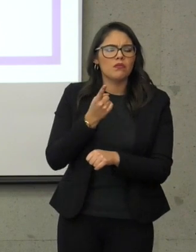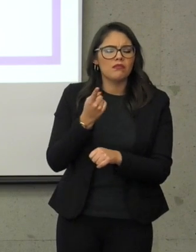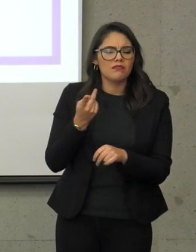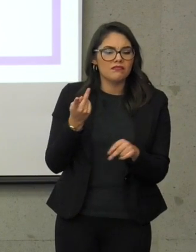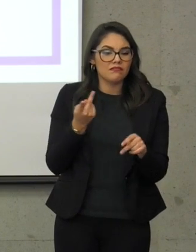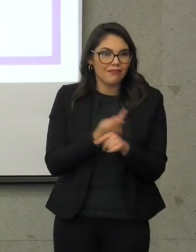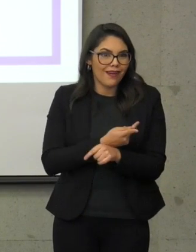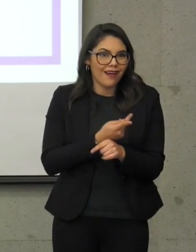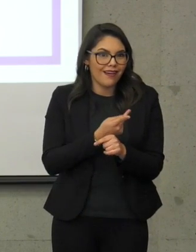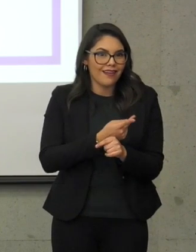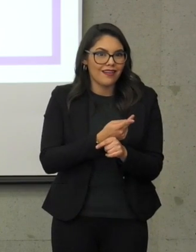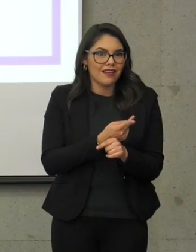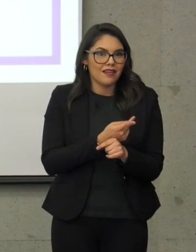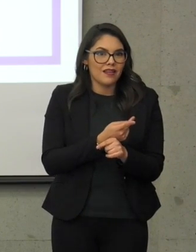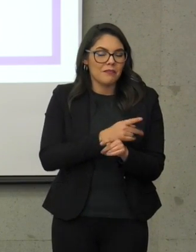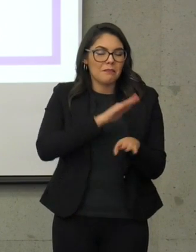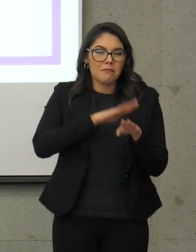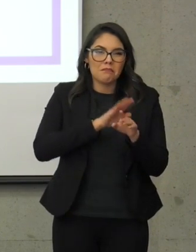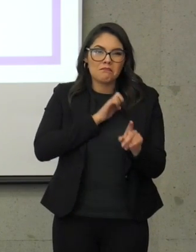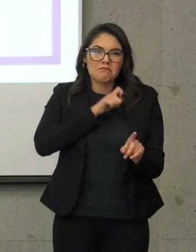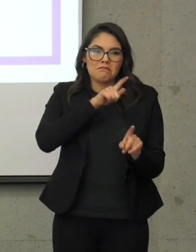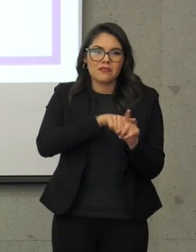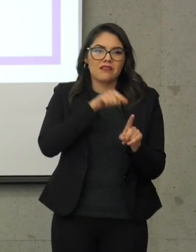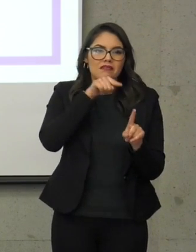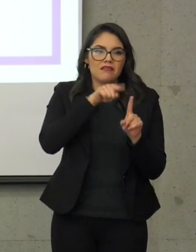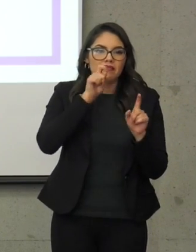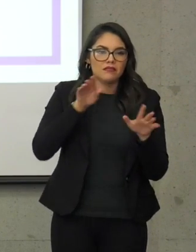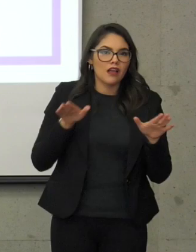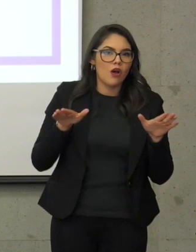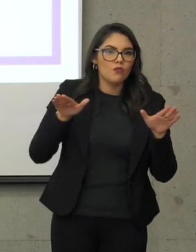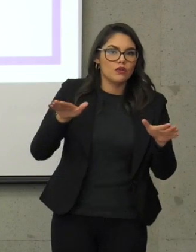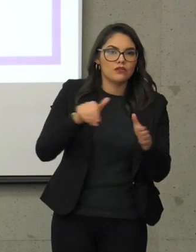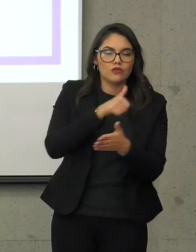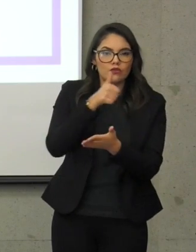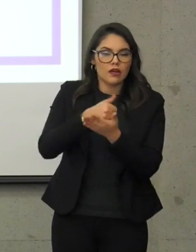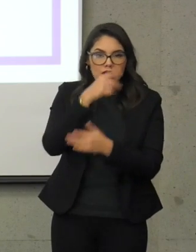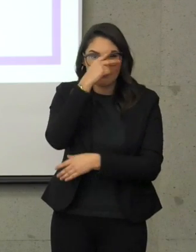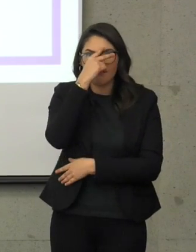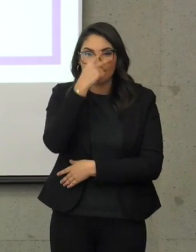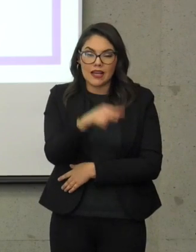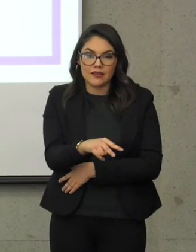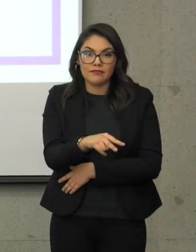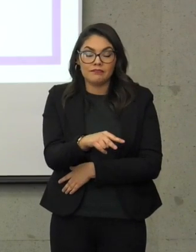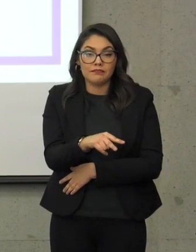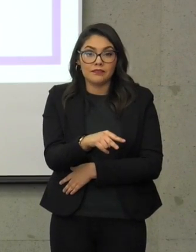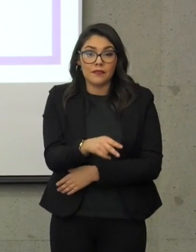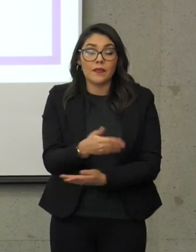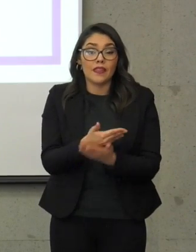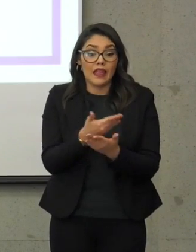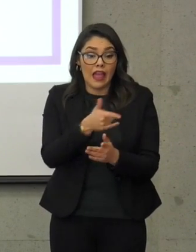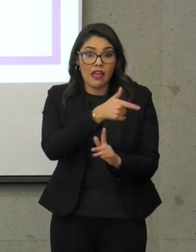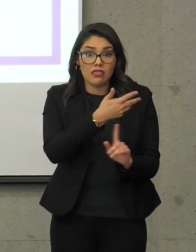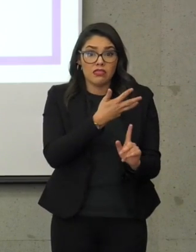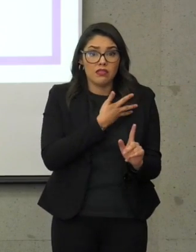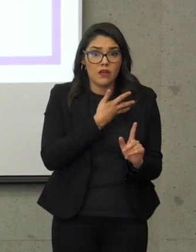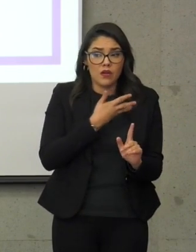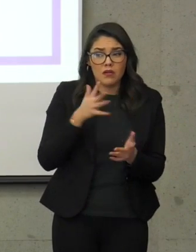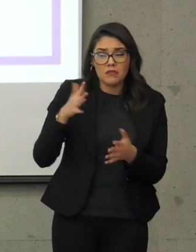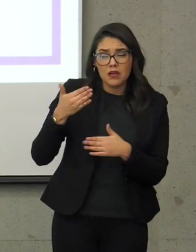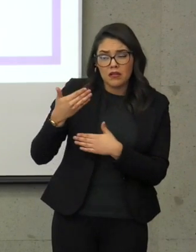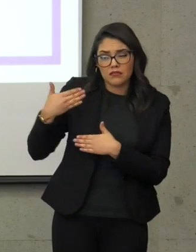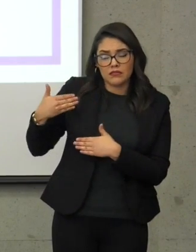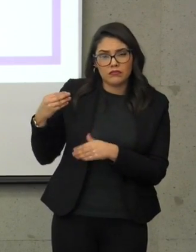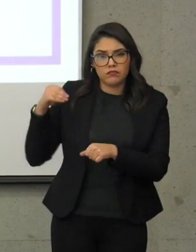todo, en el aeropuerto de la Ciudad de México. Ha habido y está escalando desde hace más o menos tres